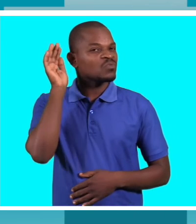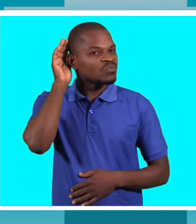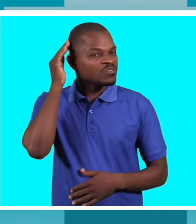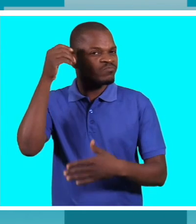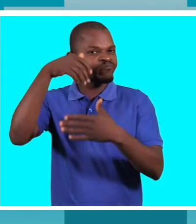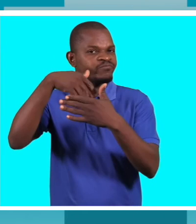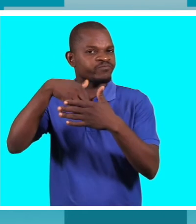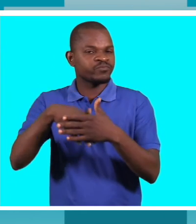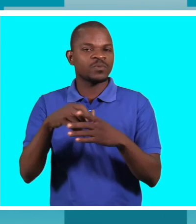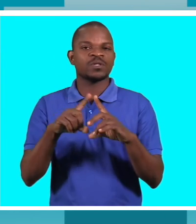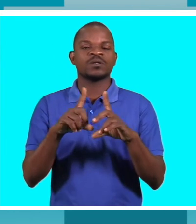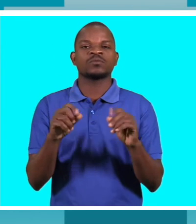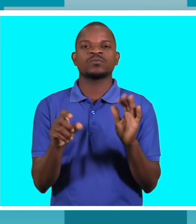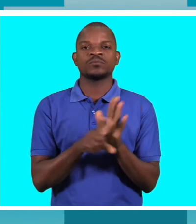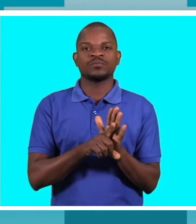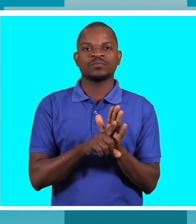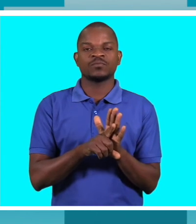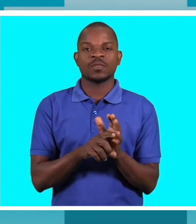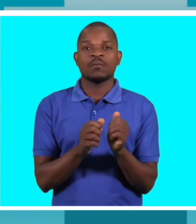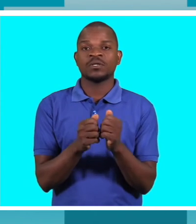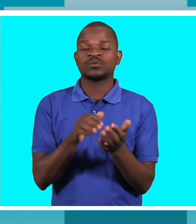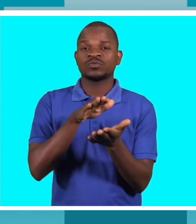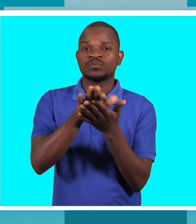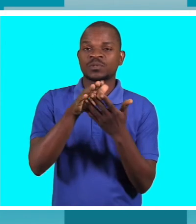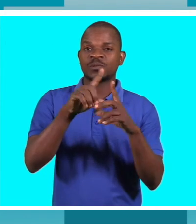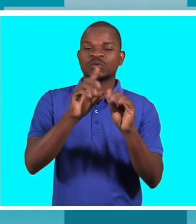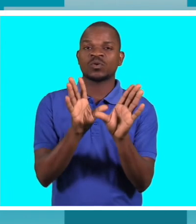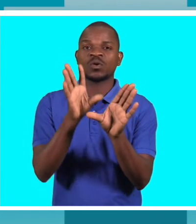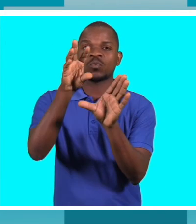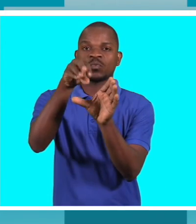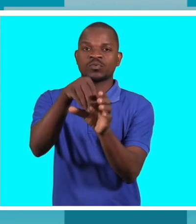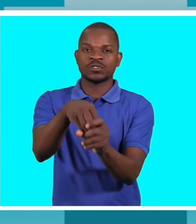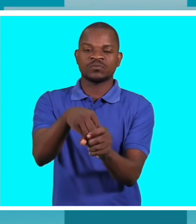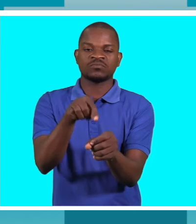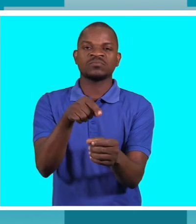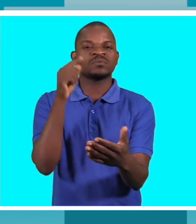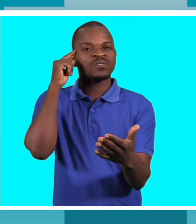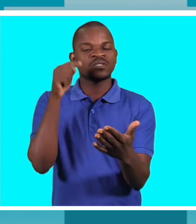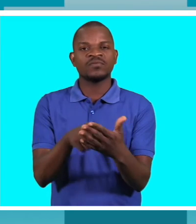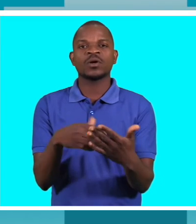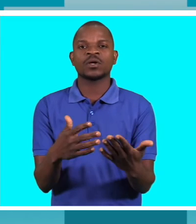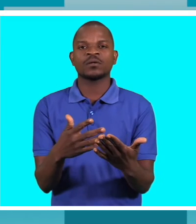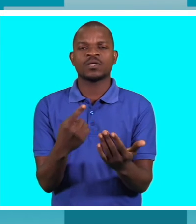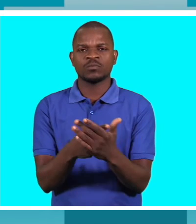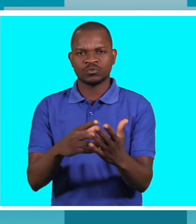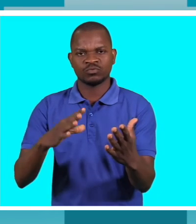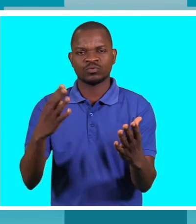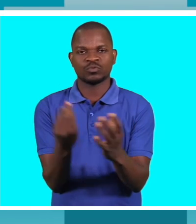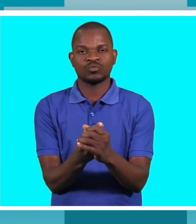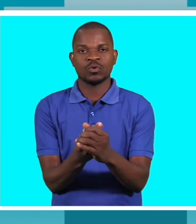daquilo que existe quando falamos de inclusão inclusão não é falar inclusão é envolver nós temos um lema que diz